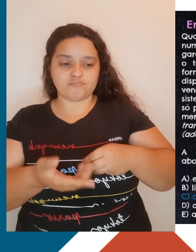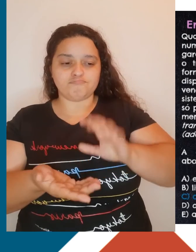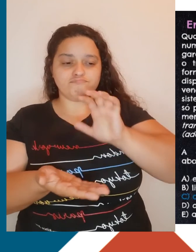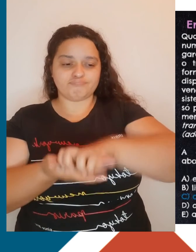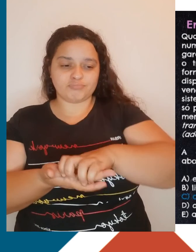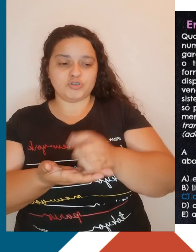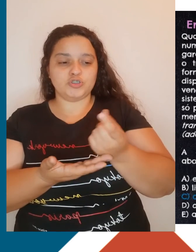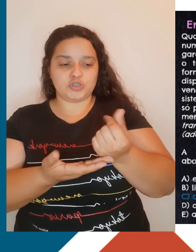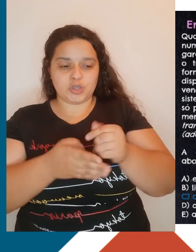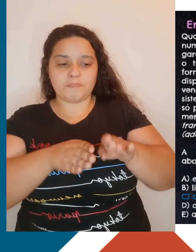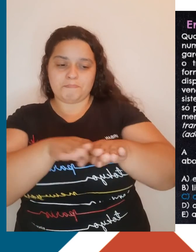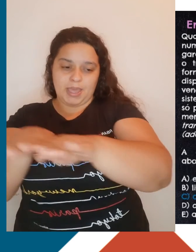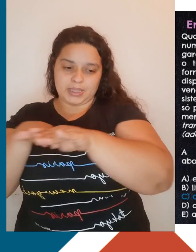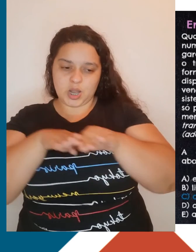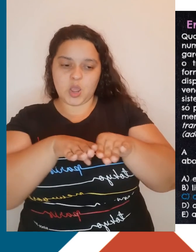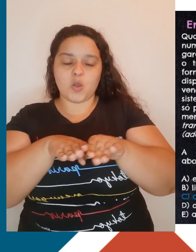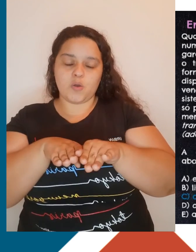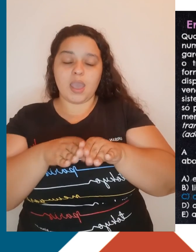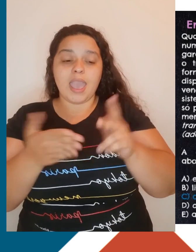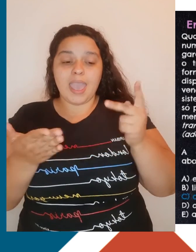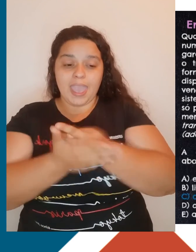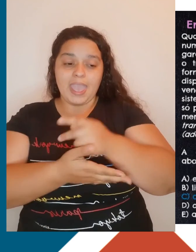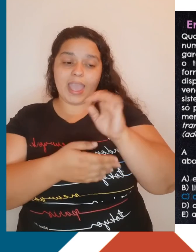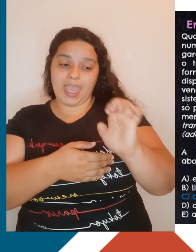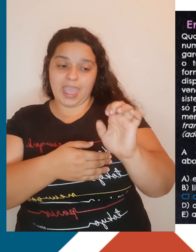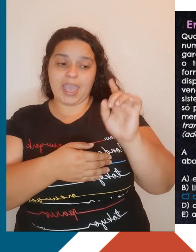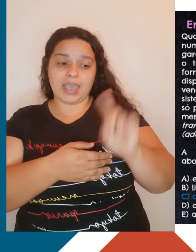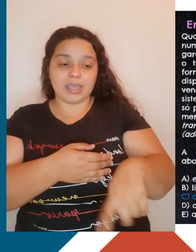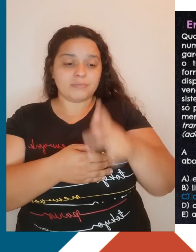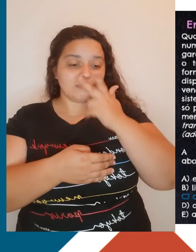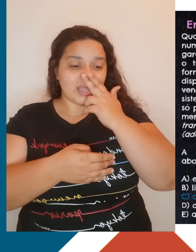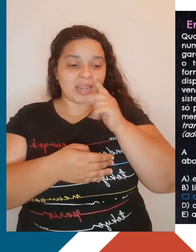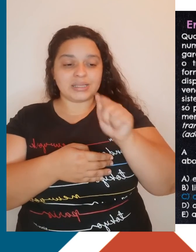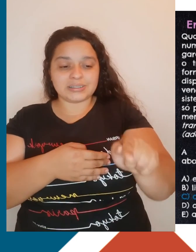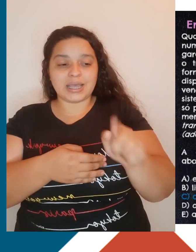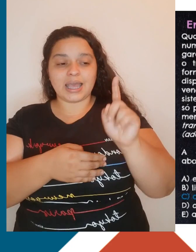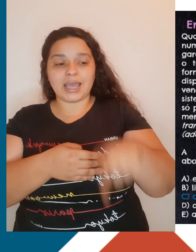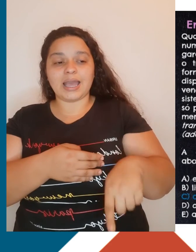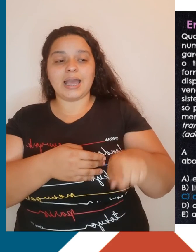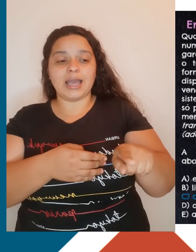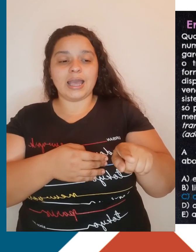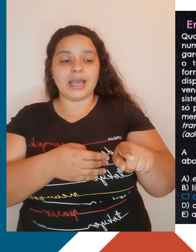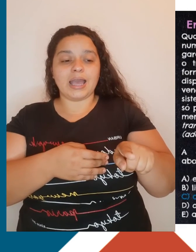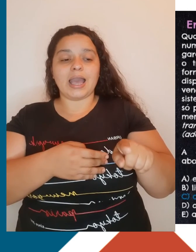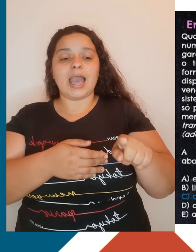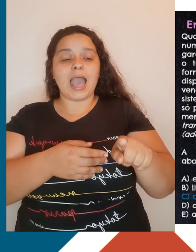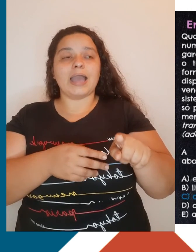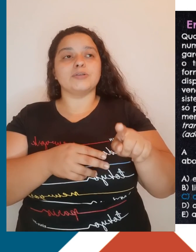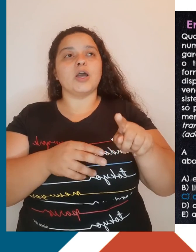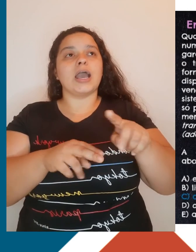padrão das transações. O erro na letra E está que esta pode ser considerada uma das causas e não uma